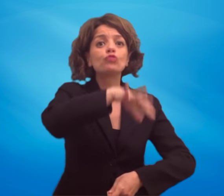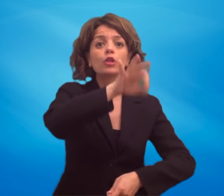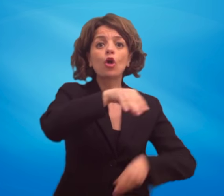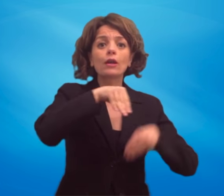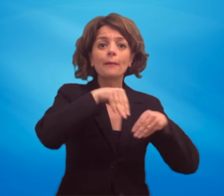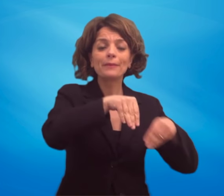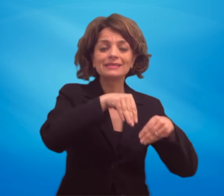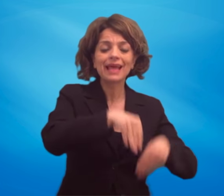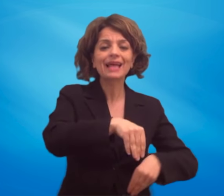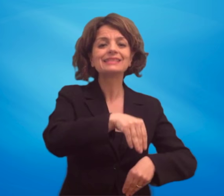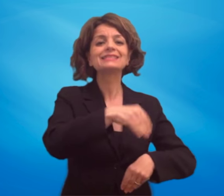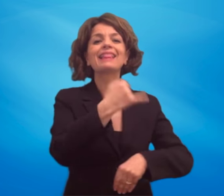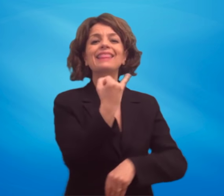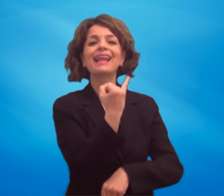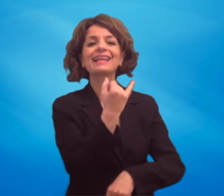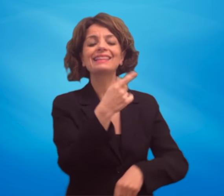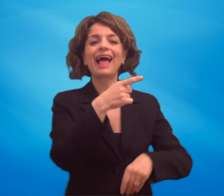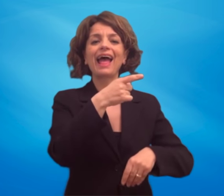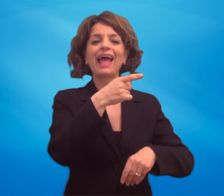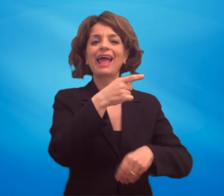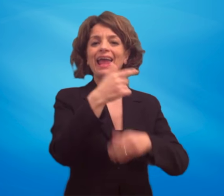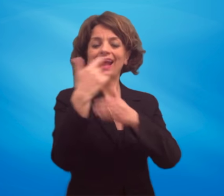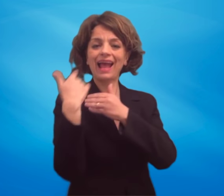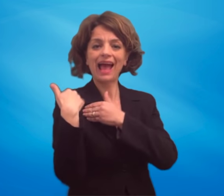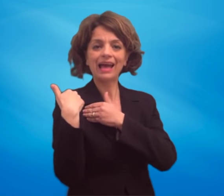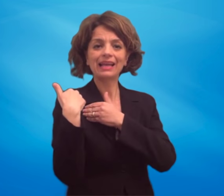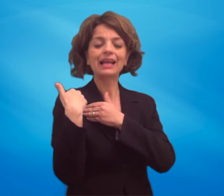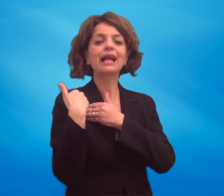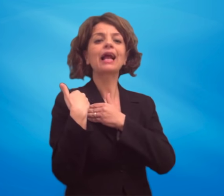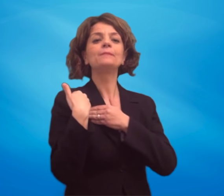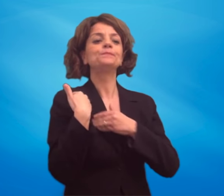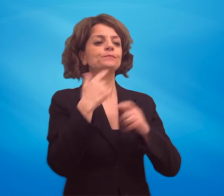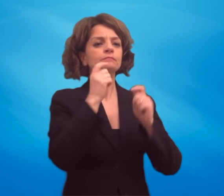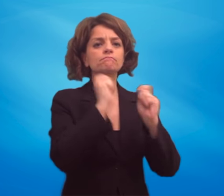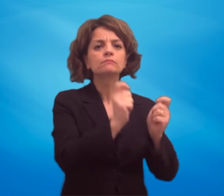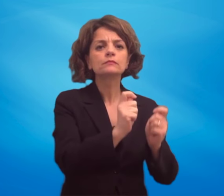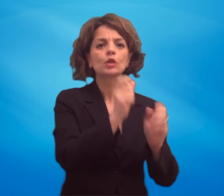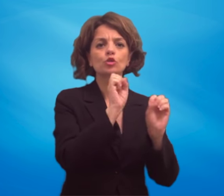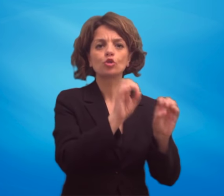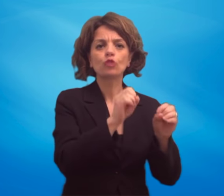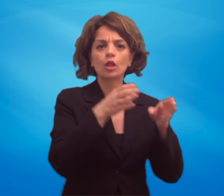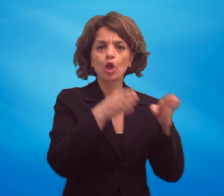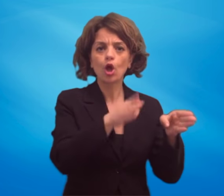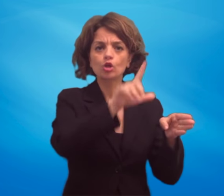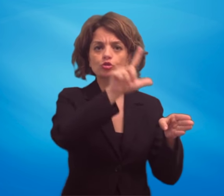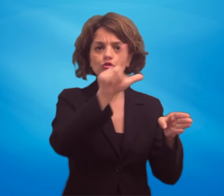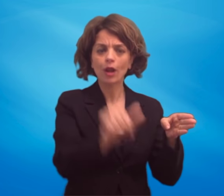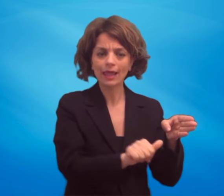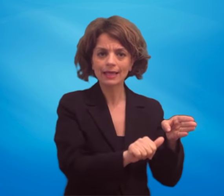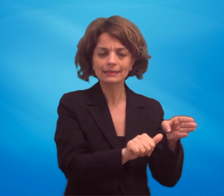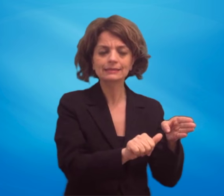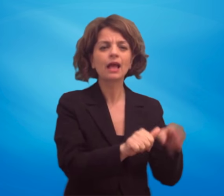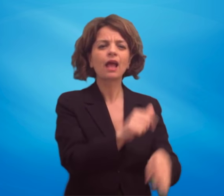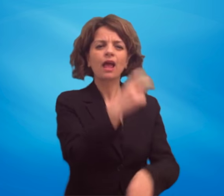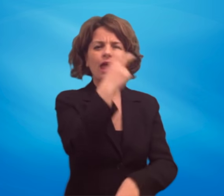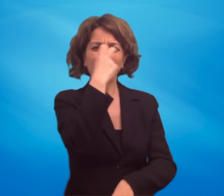di carica, compensi per docenze nei corsi LIS, competenze per consulenza legale